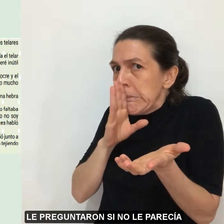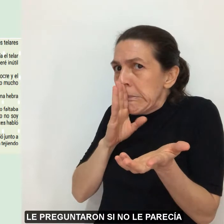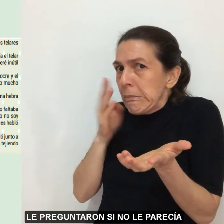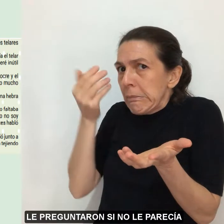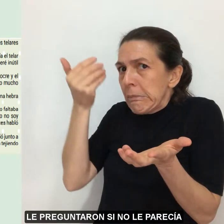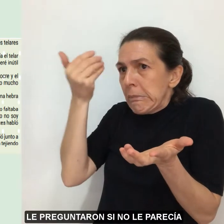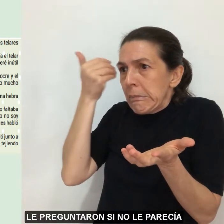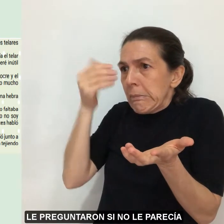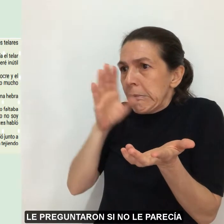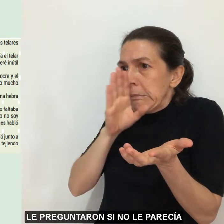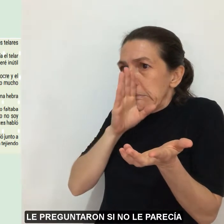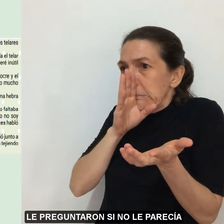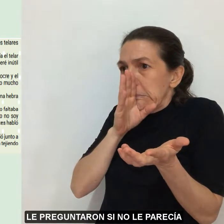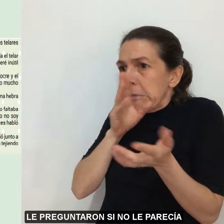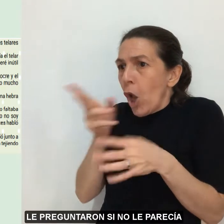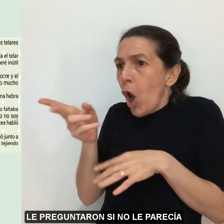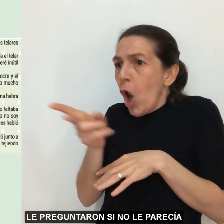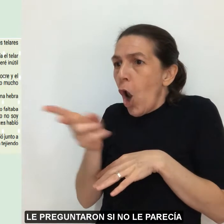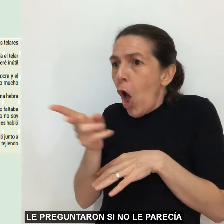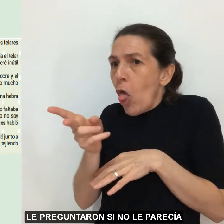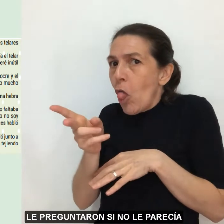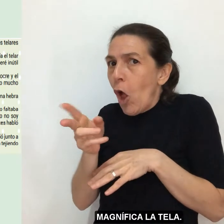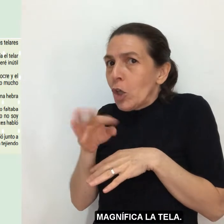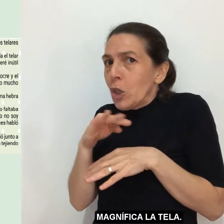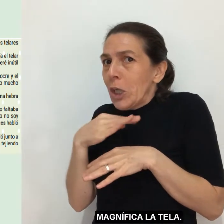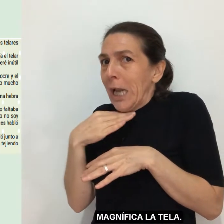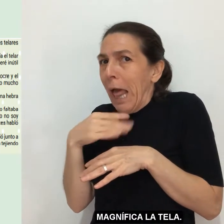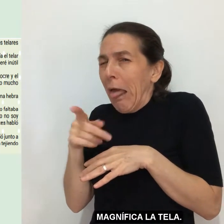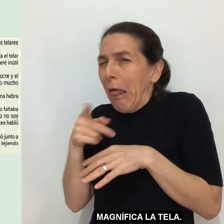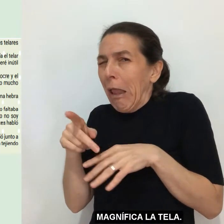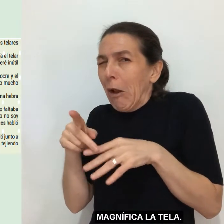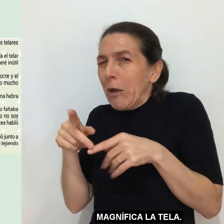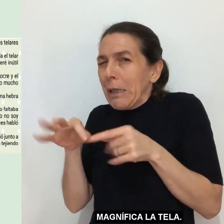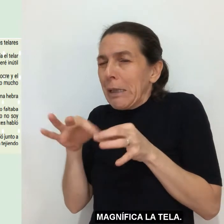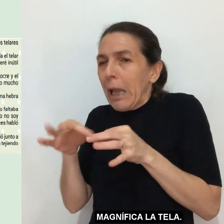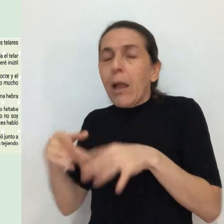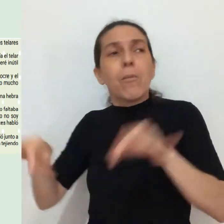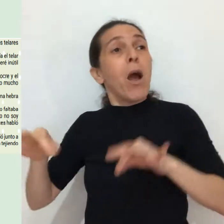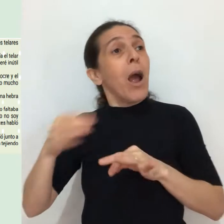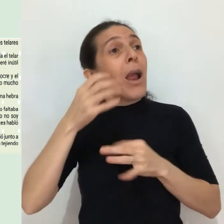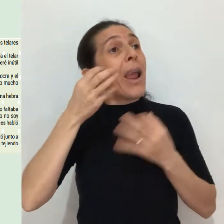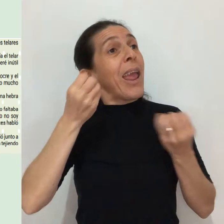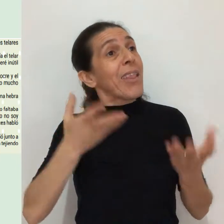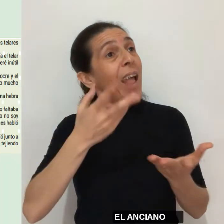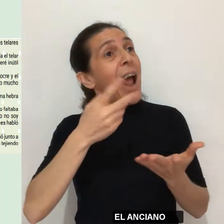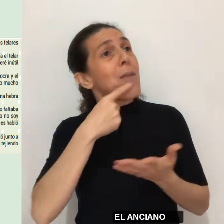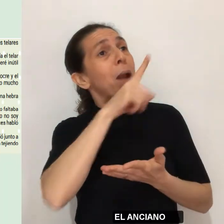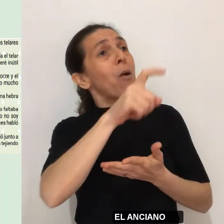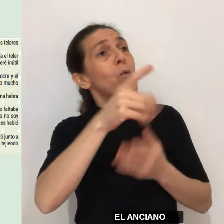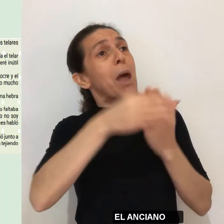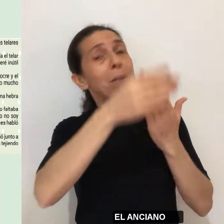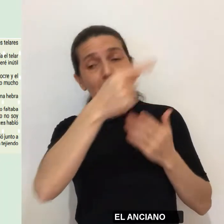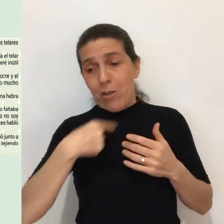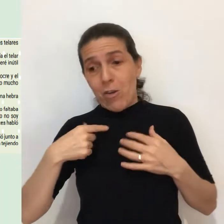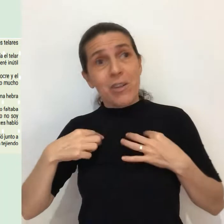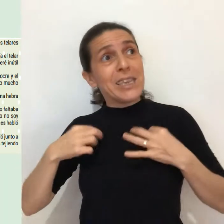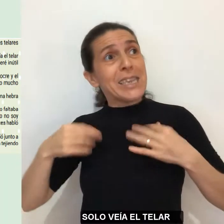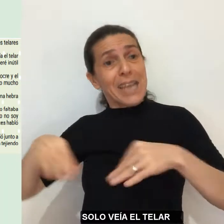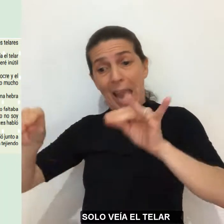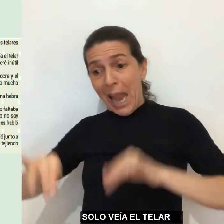preguntaron si no le parecía magnífica la tela. El anciano sólo